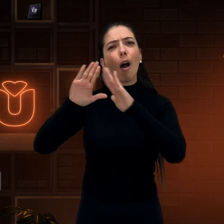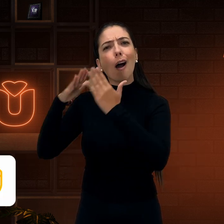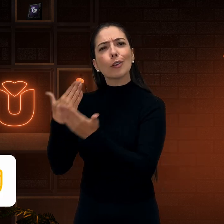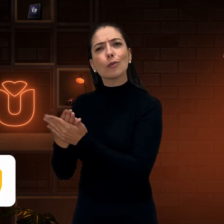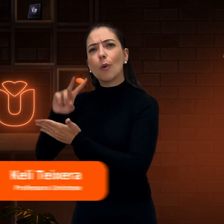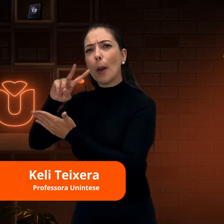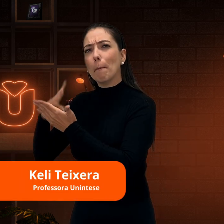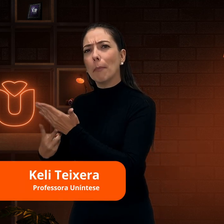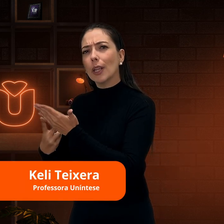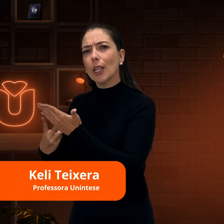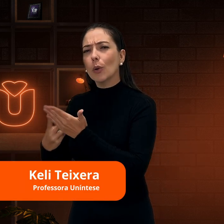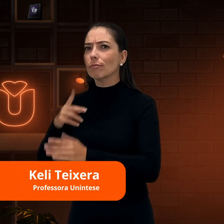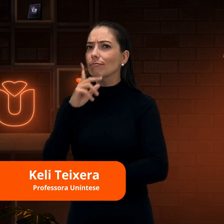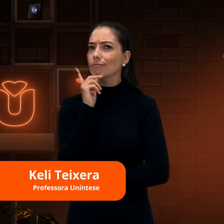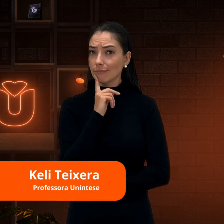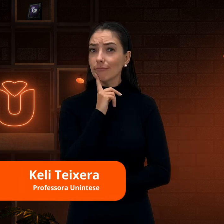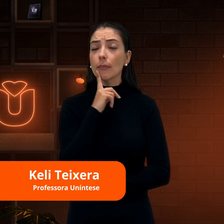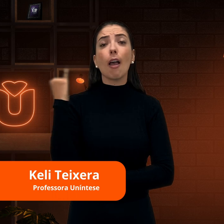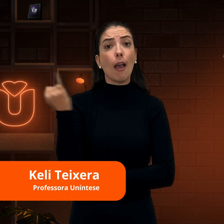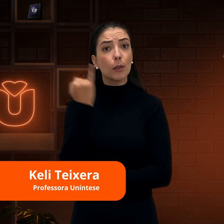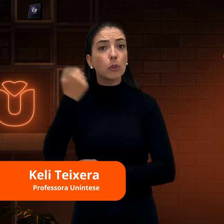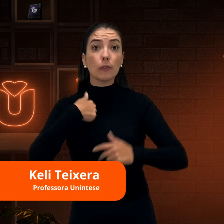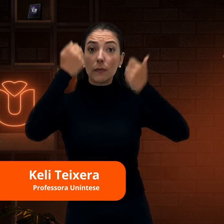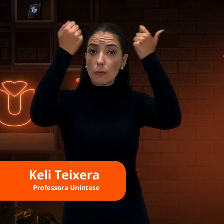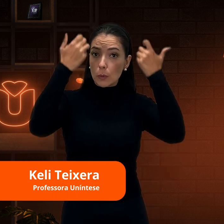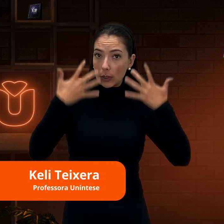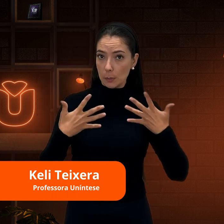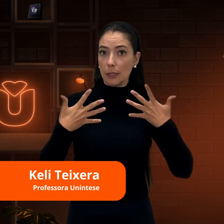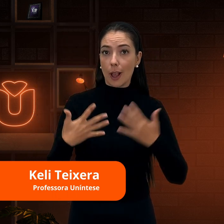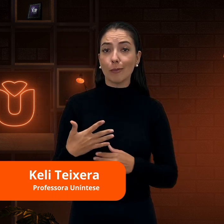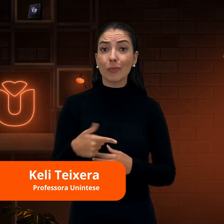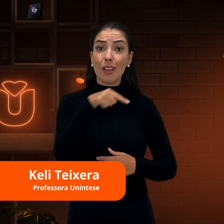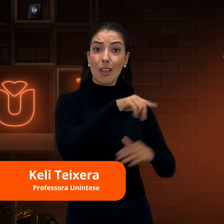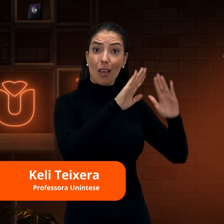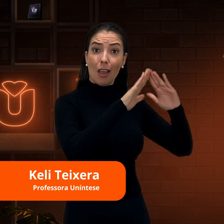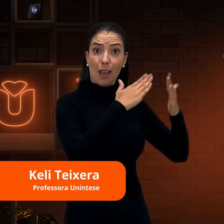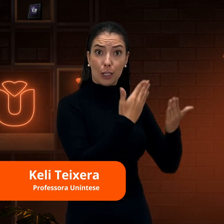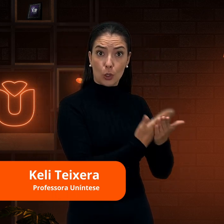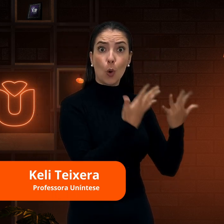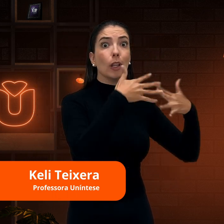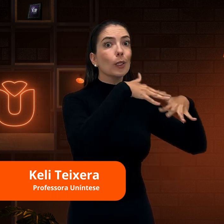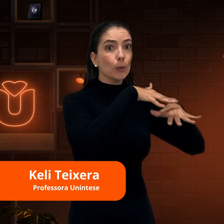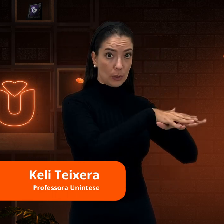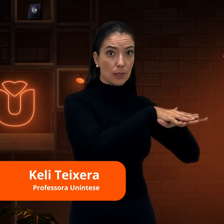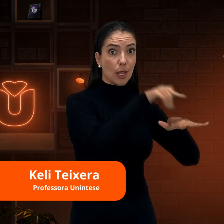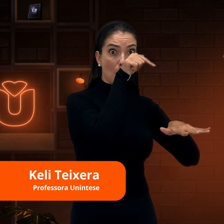ou a escola bilingüe? É importante esse esclarecimento sobre a escola